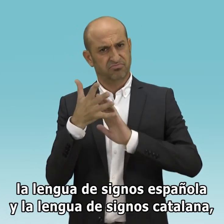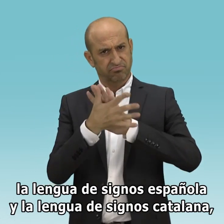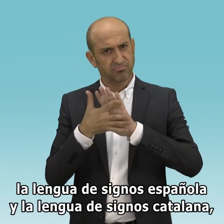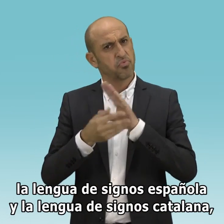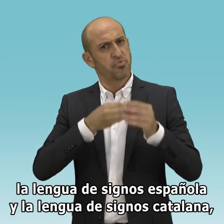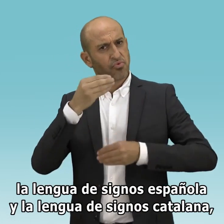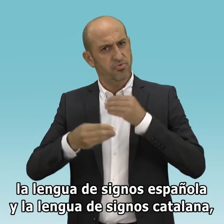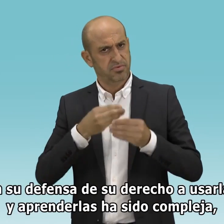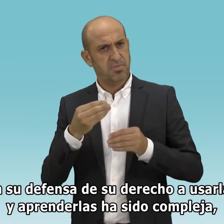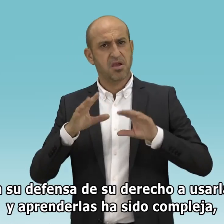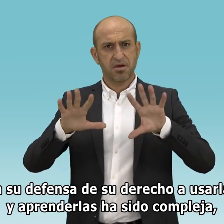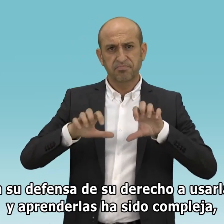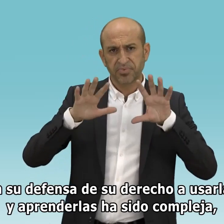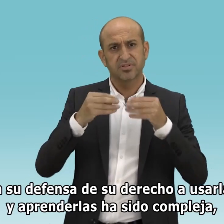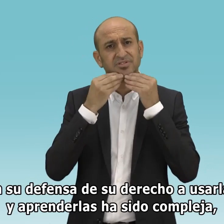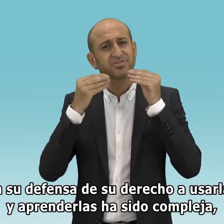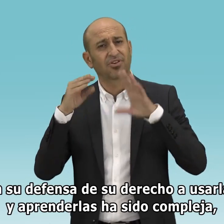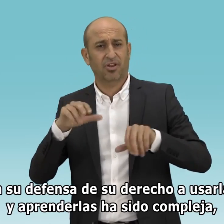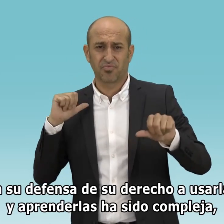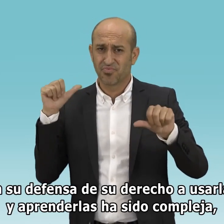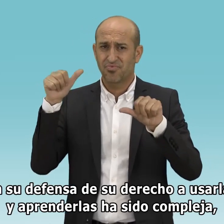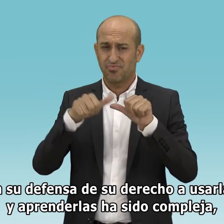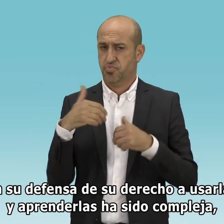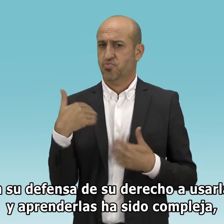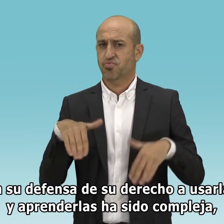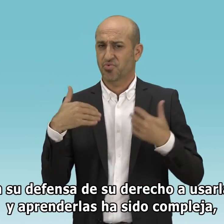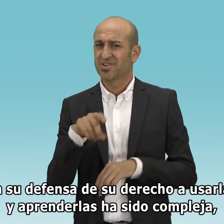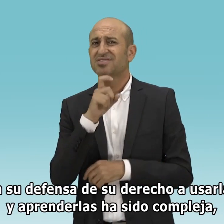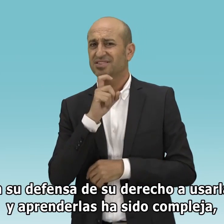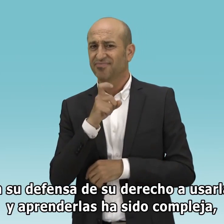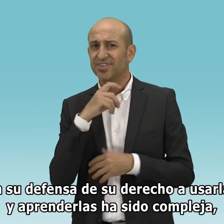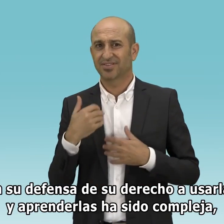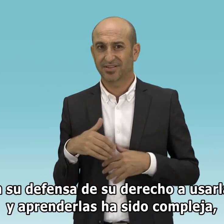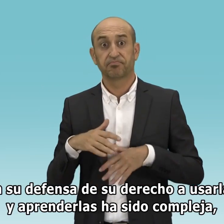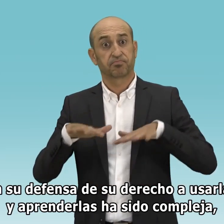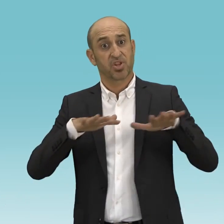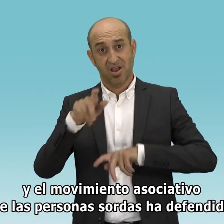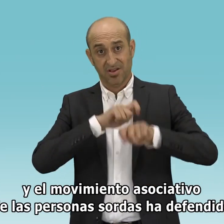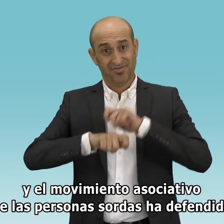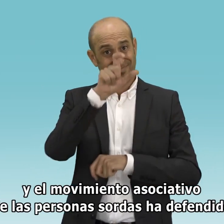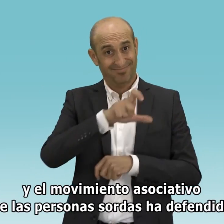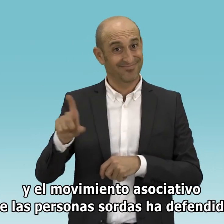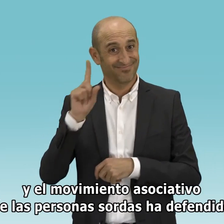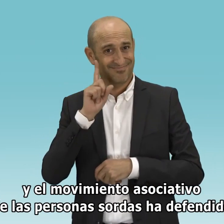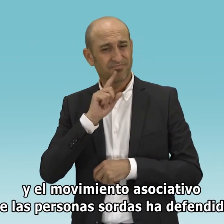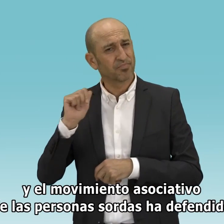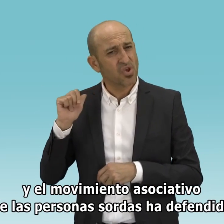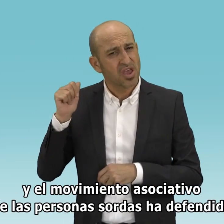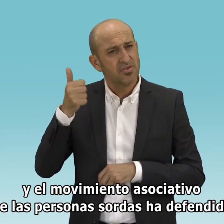lengua de signos catalana, en su defensa de su derecho a usarlas y aprenderlas, ha sido compleja y el movimiento asociativo